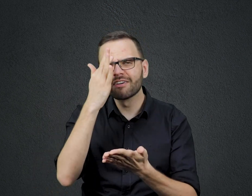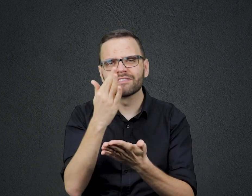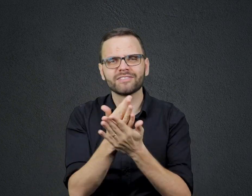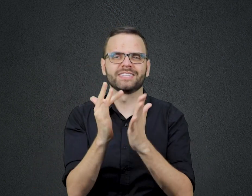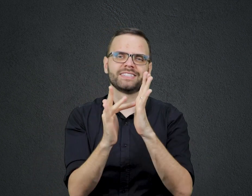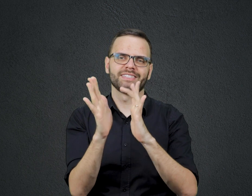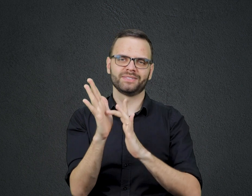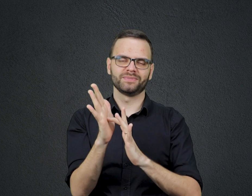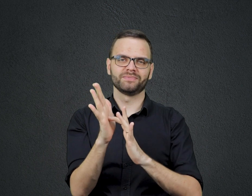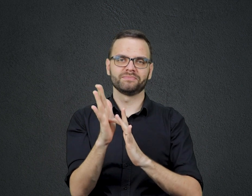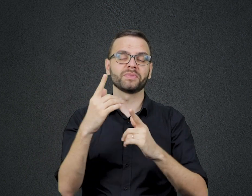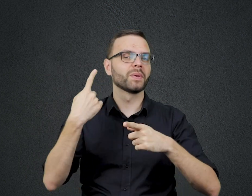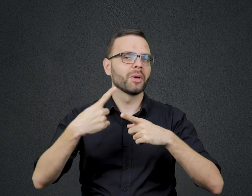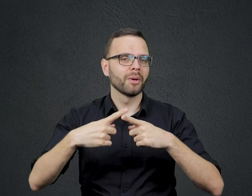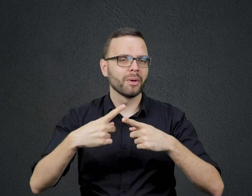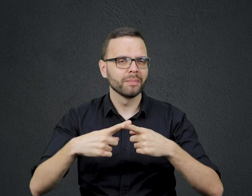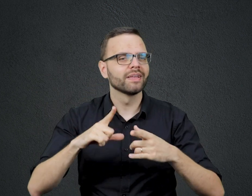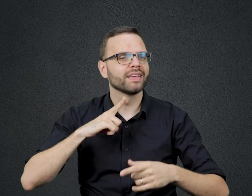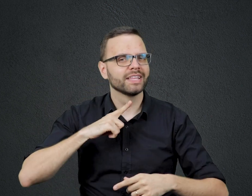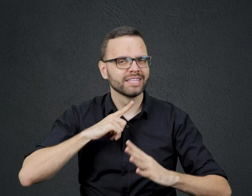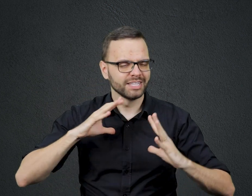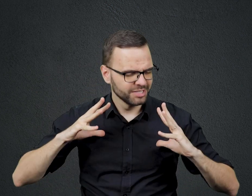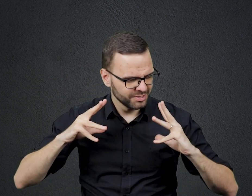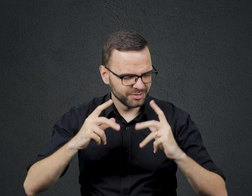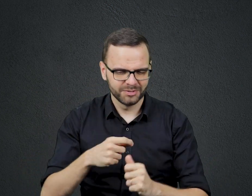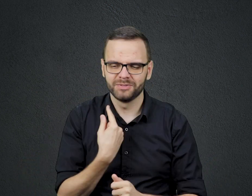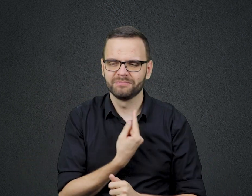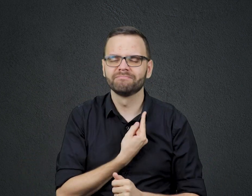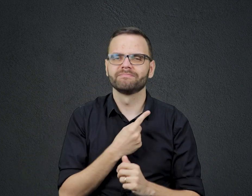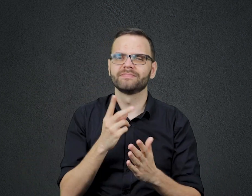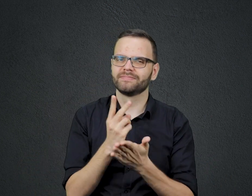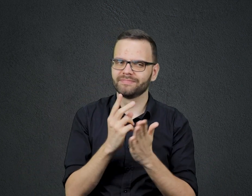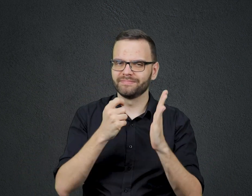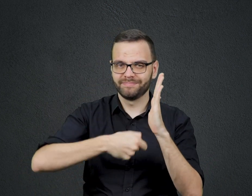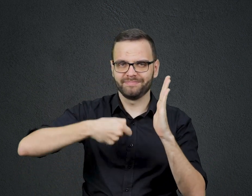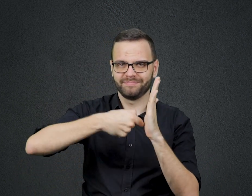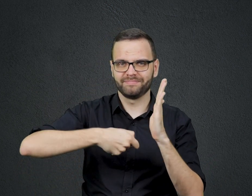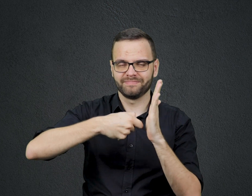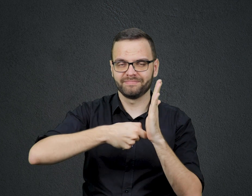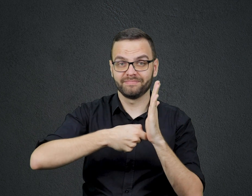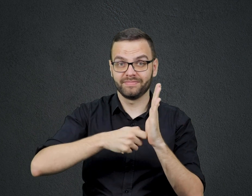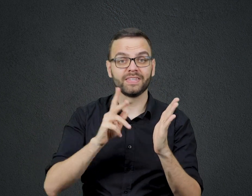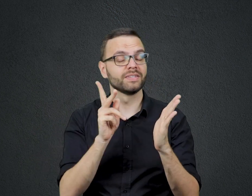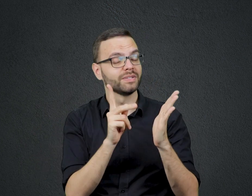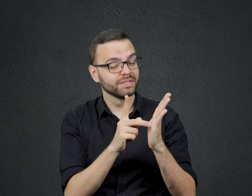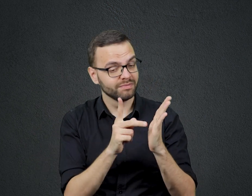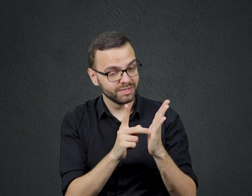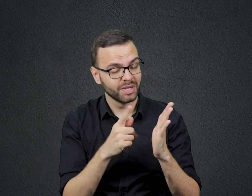Cristo Pois é ela que merece toda a nossa atenção e dedicação Afinal, ela define nossa